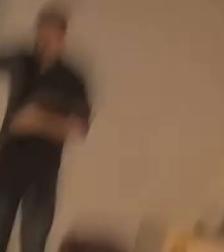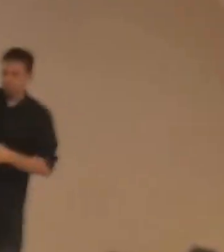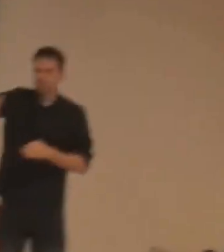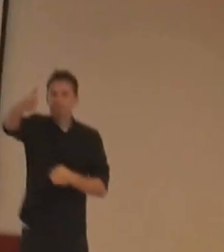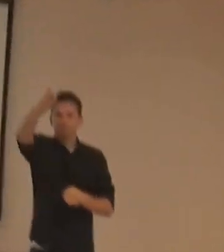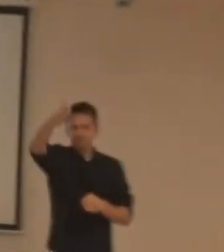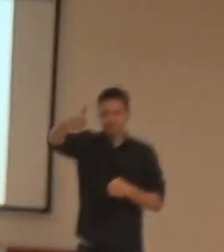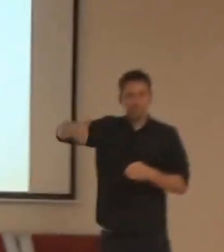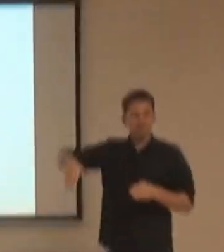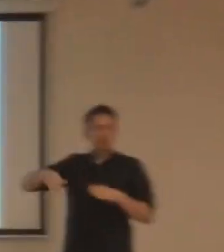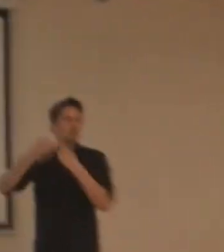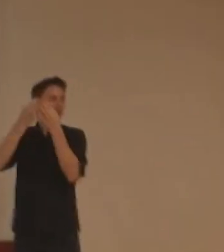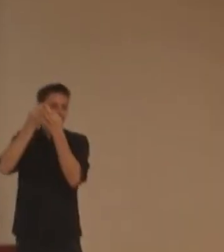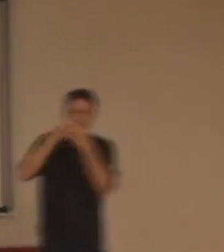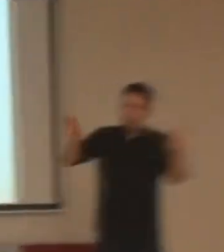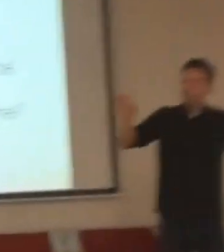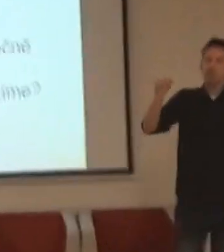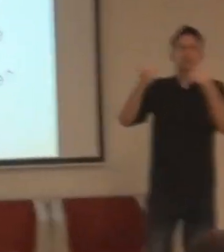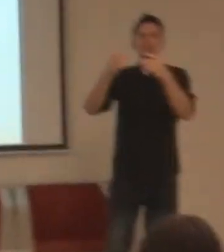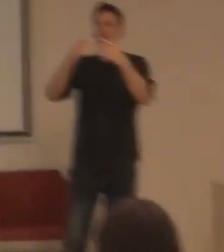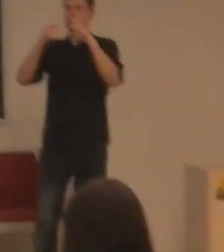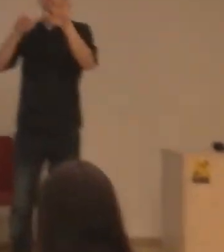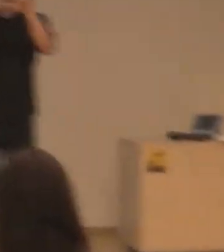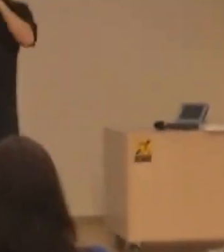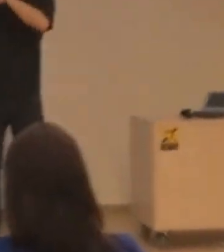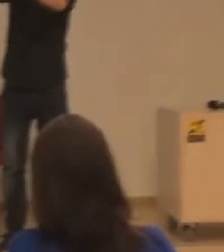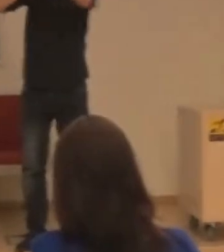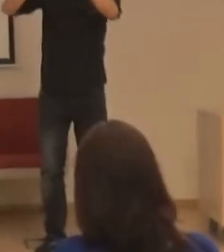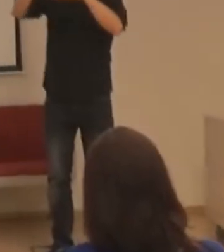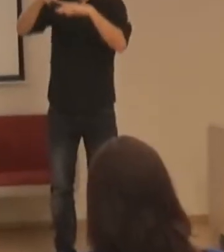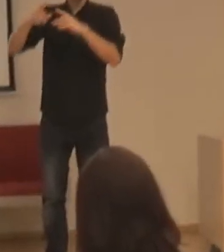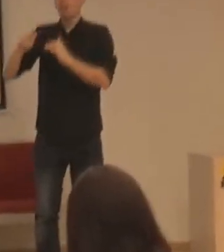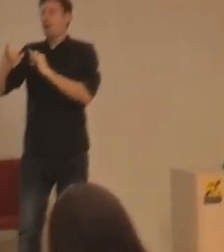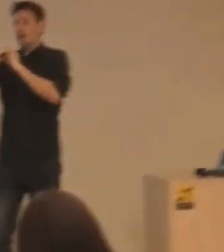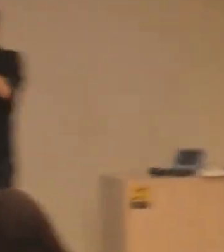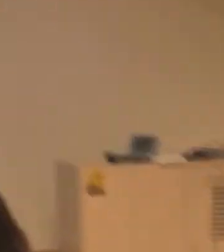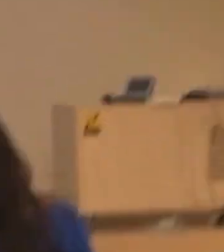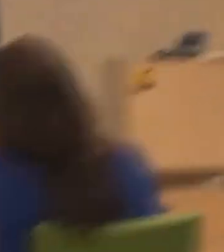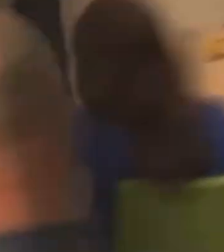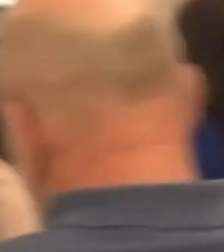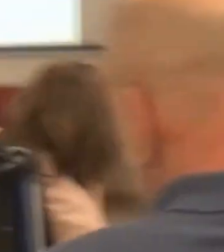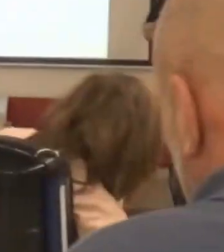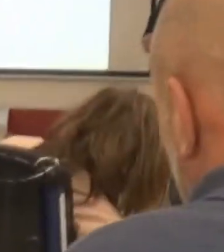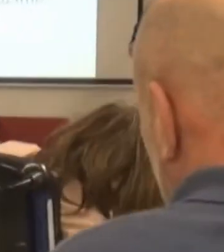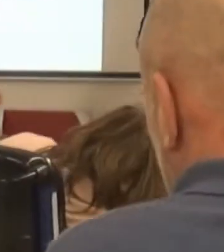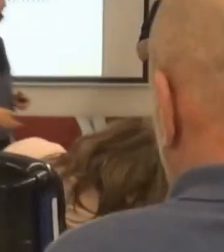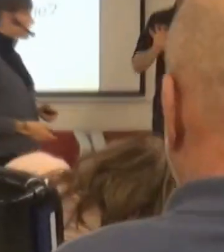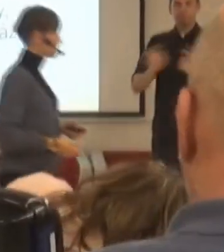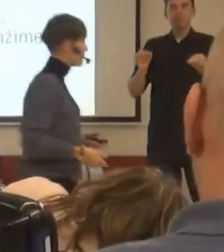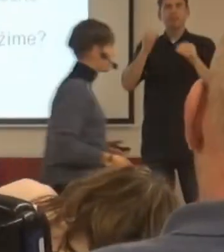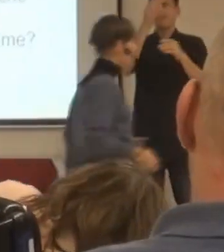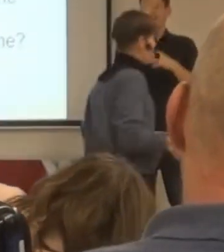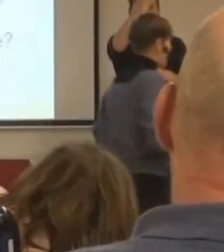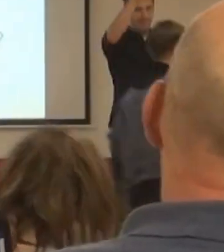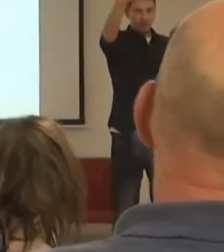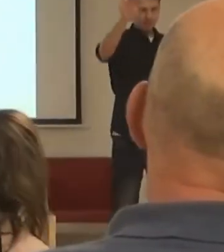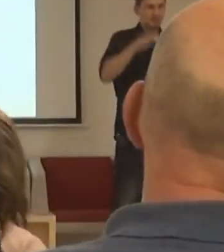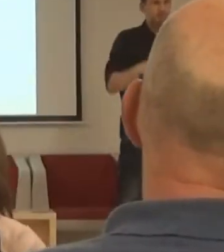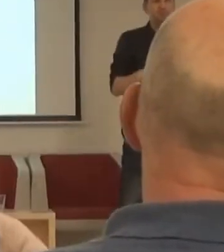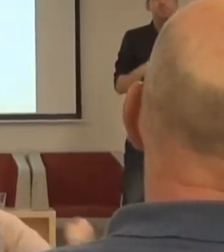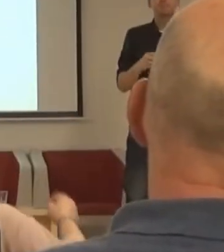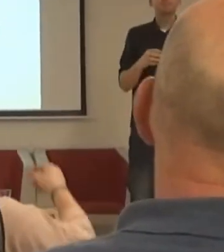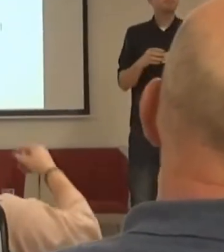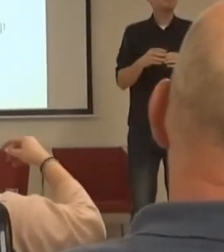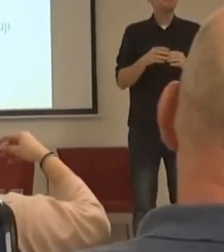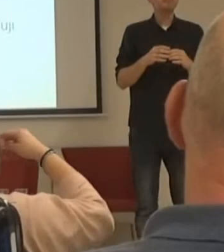Pohyb volný, respektující úče ostatní. Zde je totální ano, souhlasím. U Roberta je totální nenesouhlasím. A